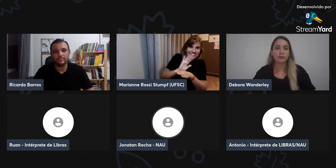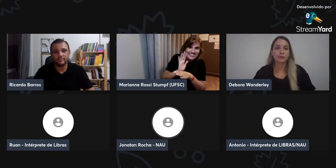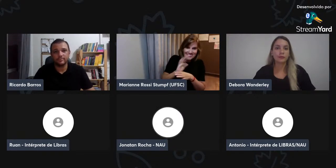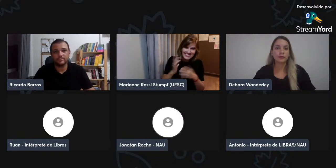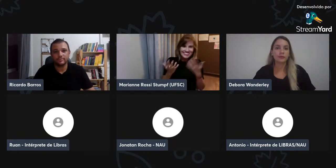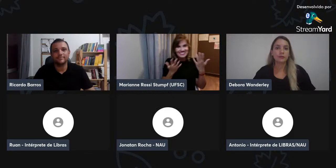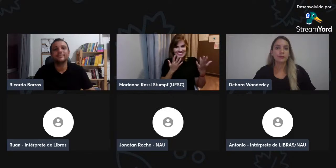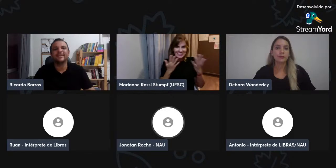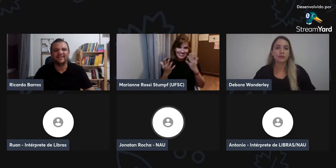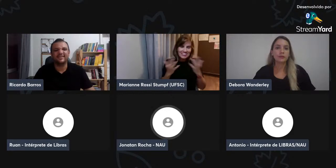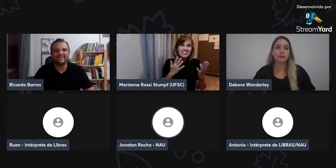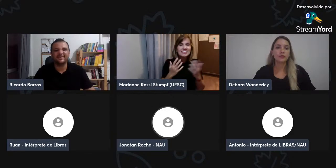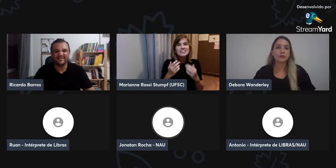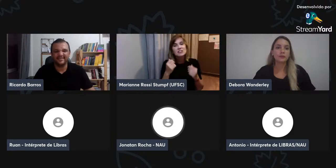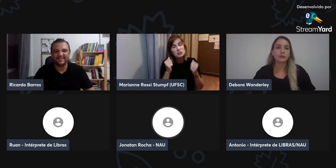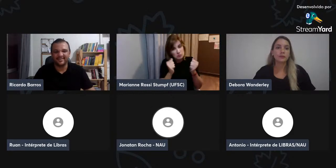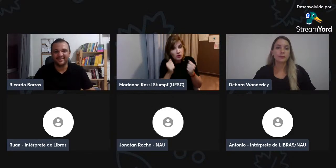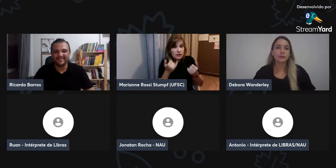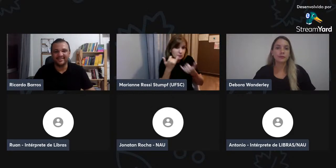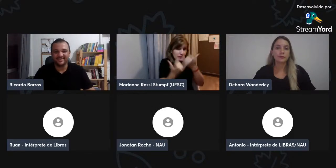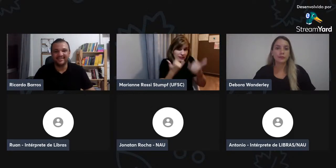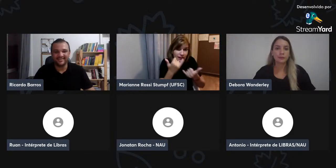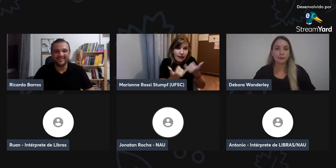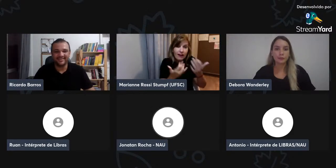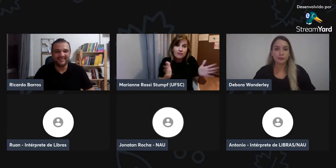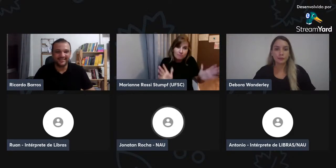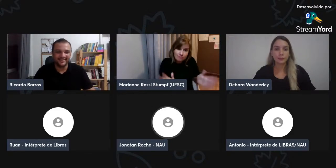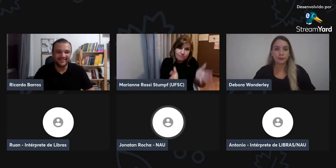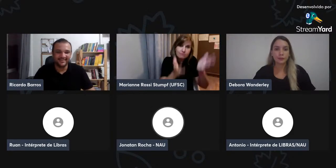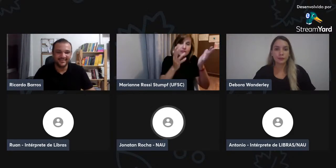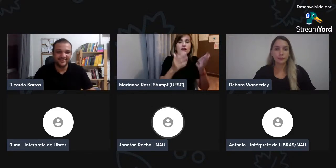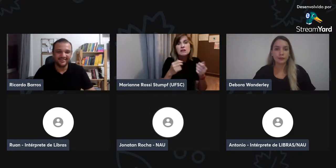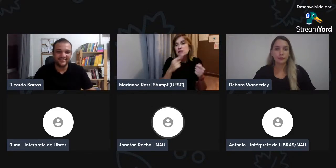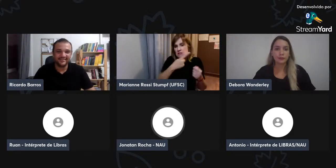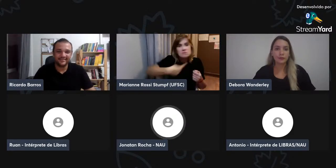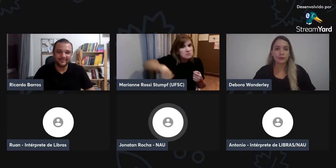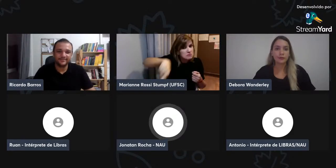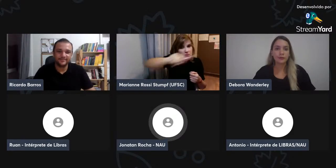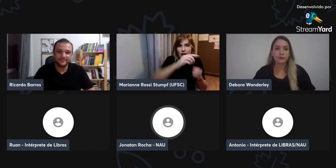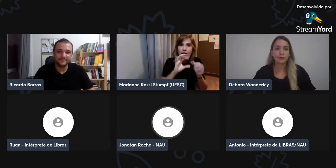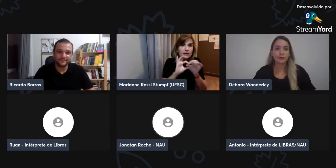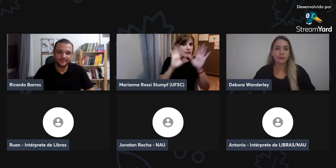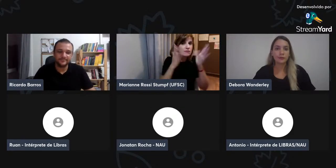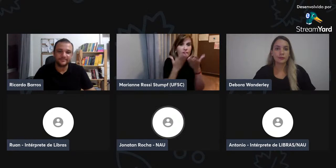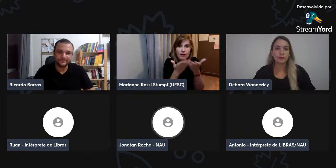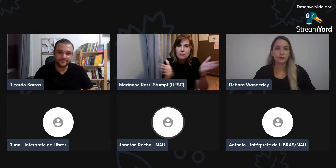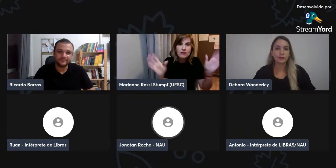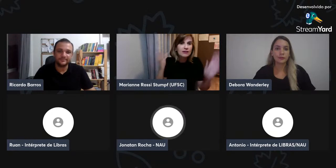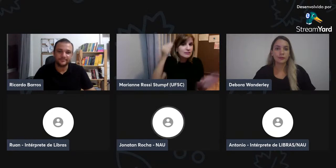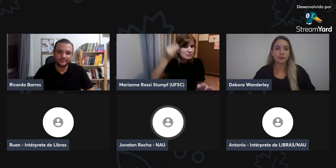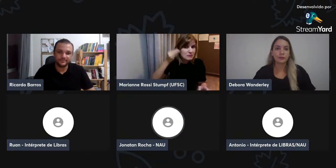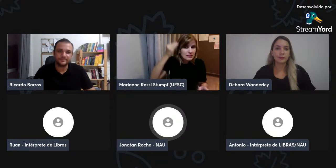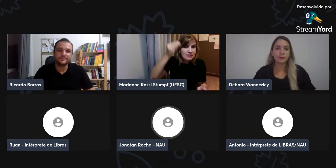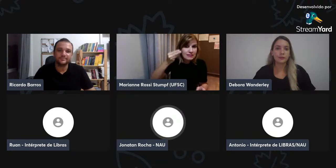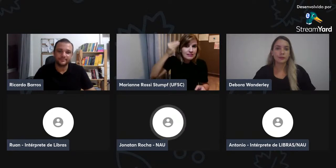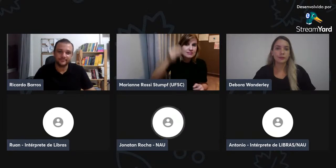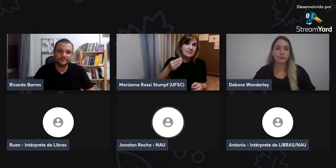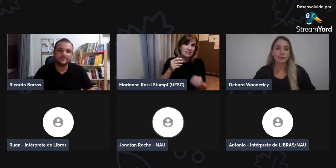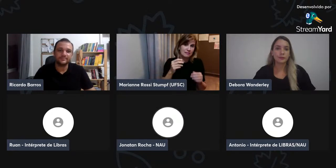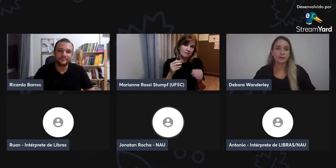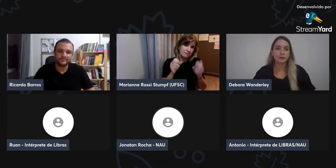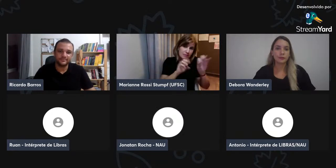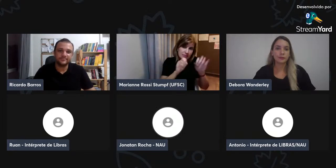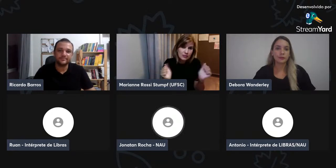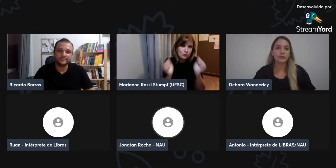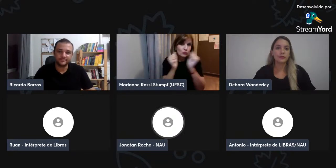então, obrigar os, os, os, ouvintes a fazer apenas filmes, então, seria interessante, então, liberar,